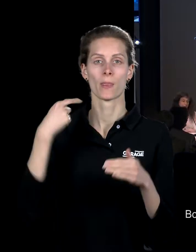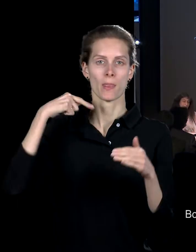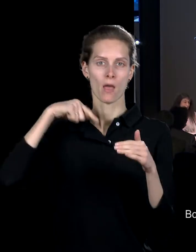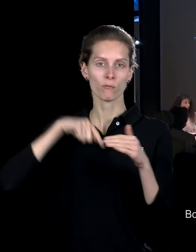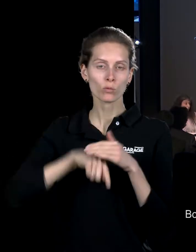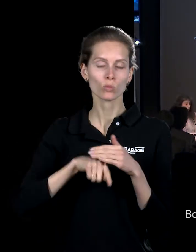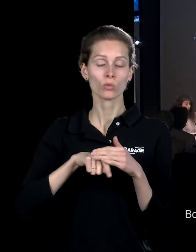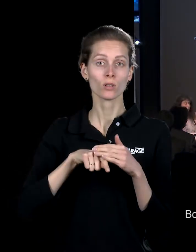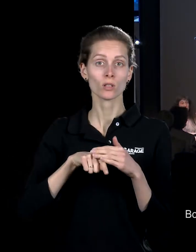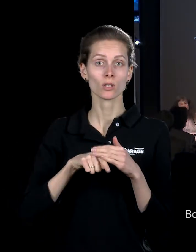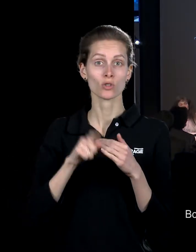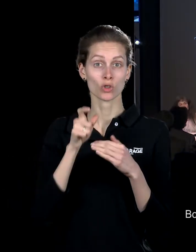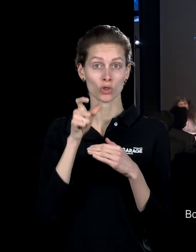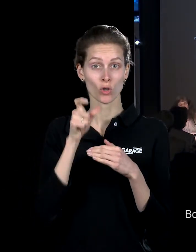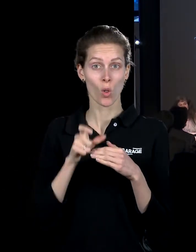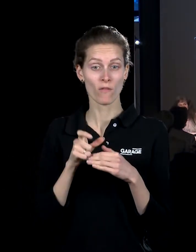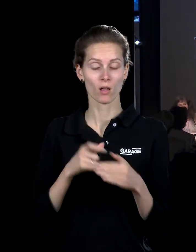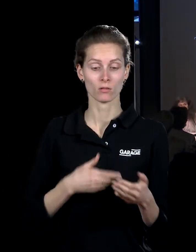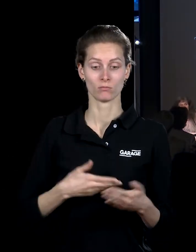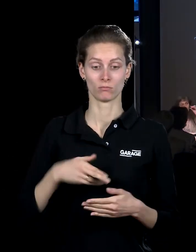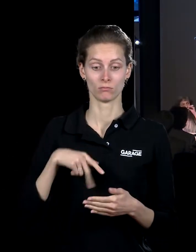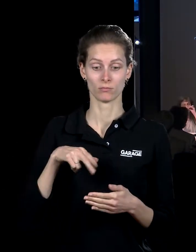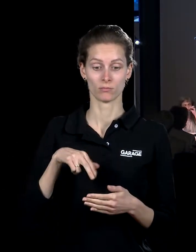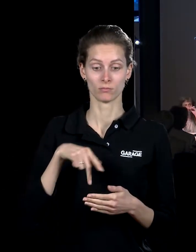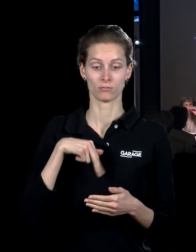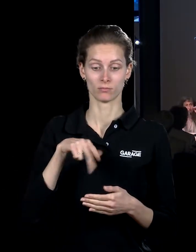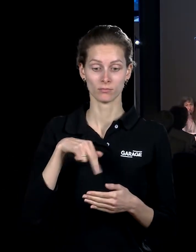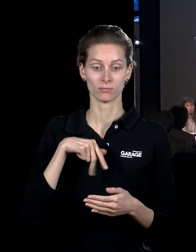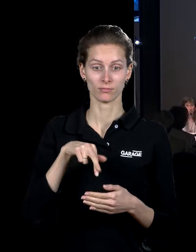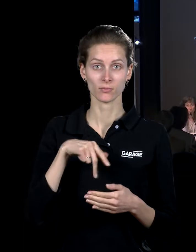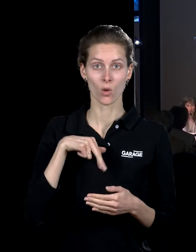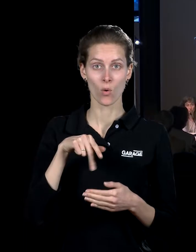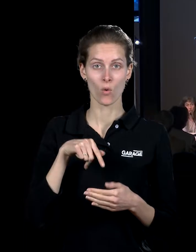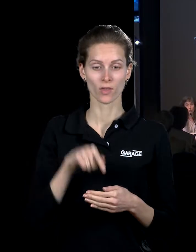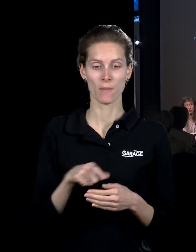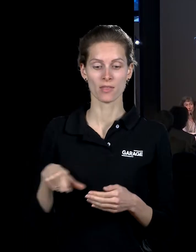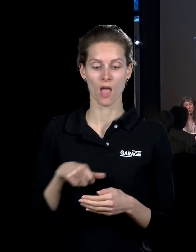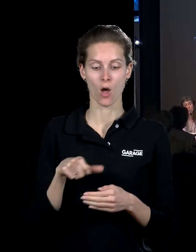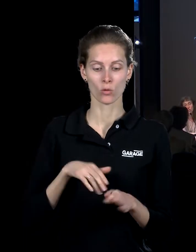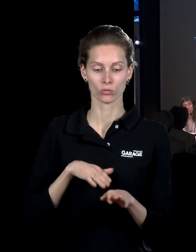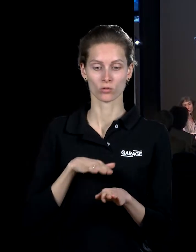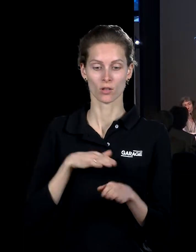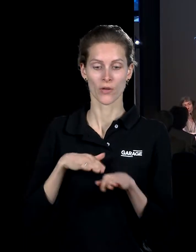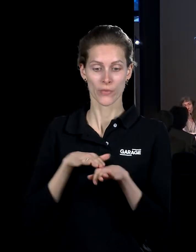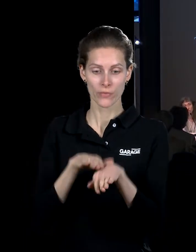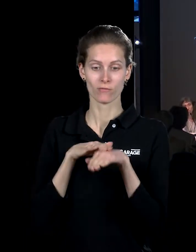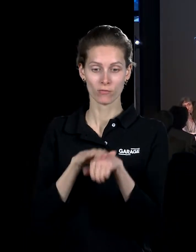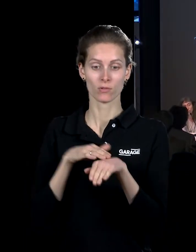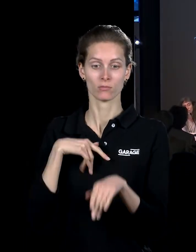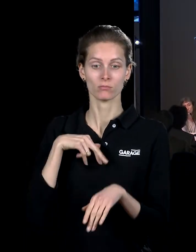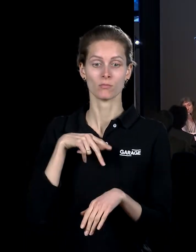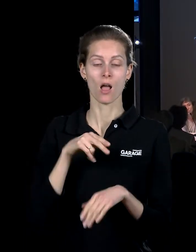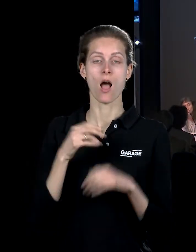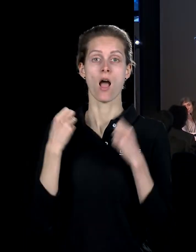по движущейся дорожке, как в аэропортах. Но при этом он идёт по своим обычным маршрутам. Этот